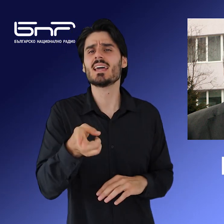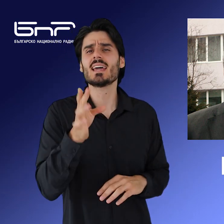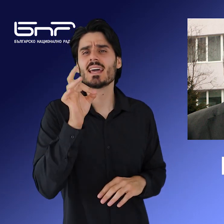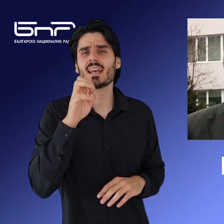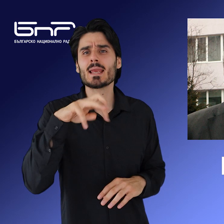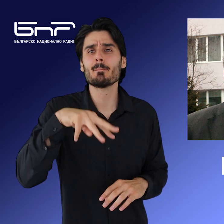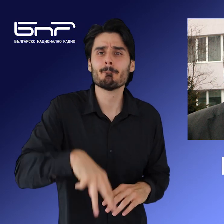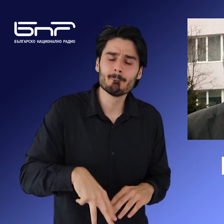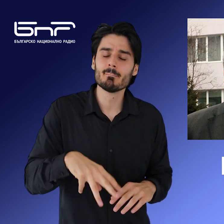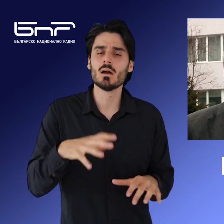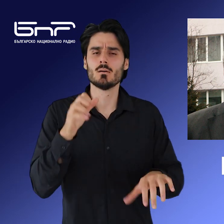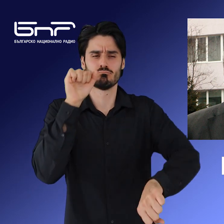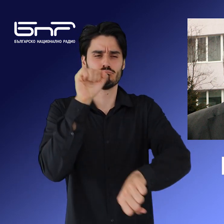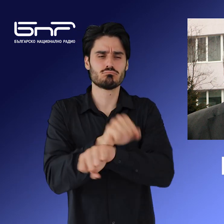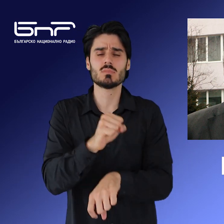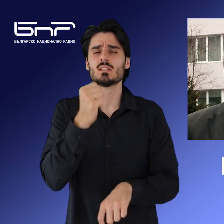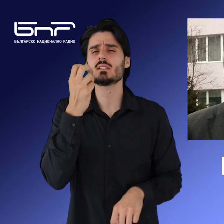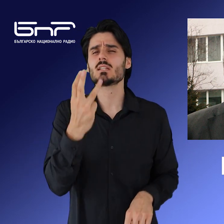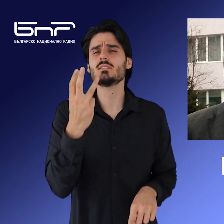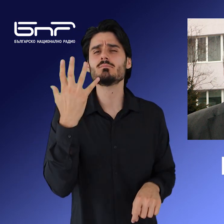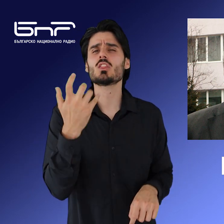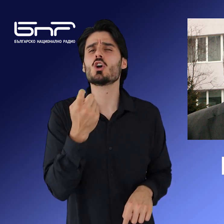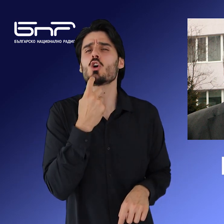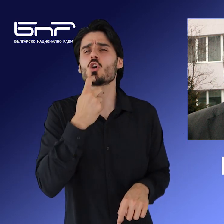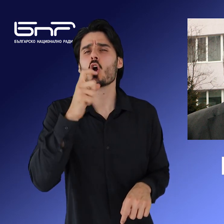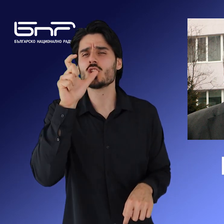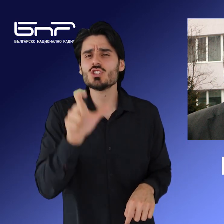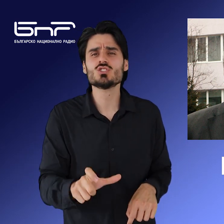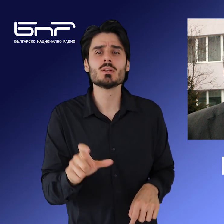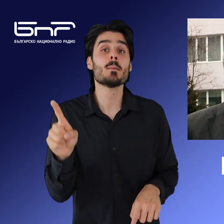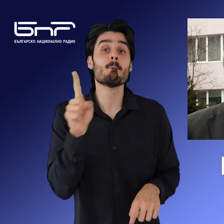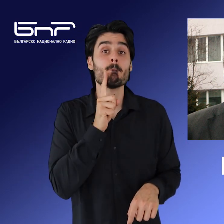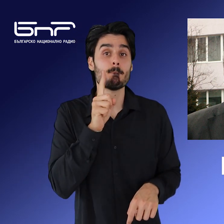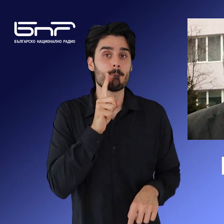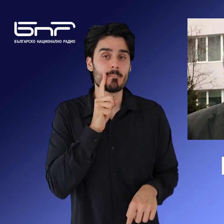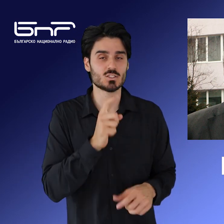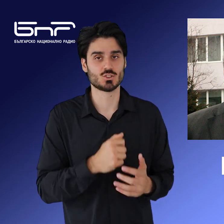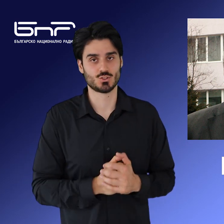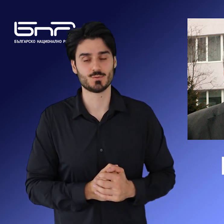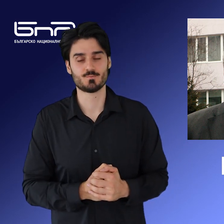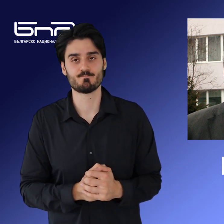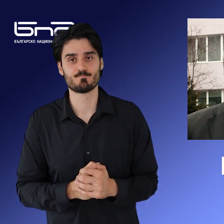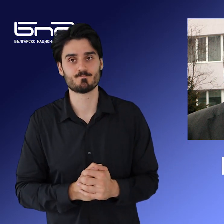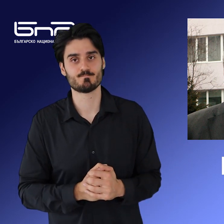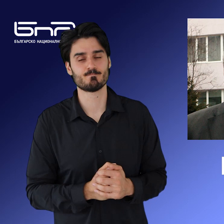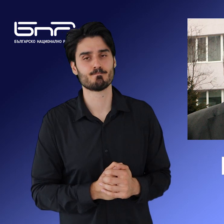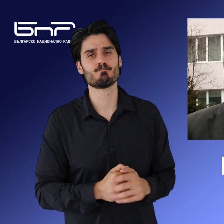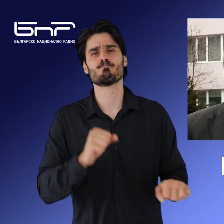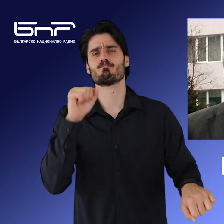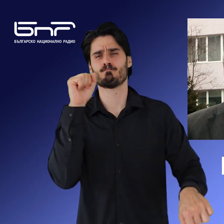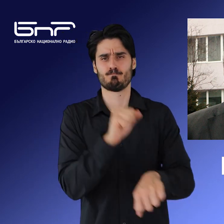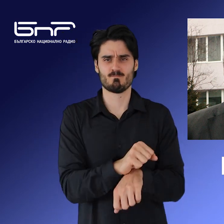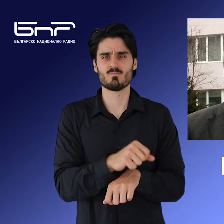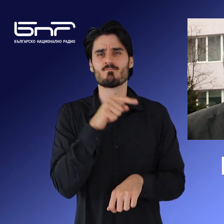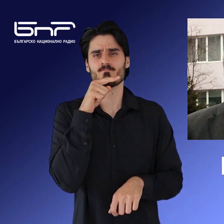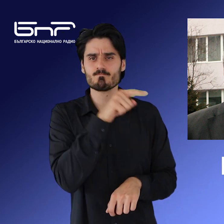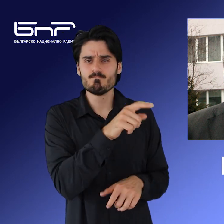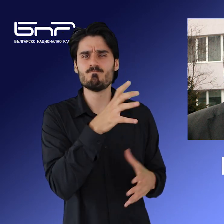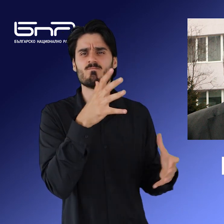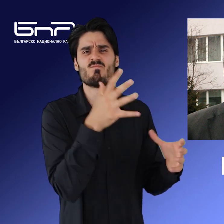Аксионов. Задържане 35 годишен на руски граждани. Предава от Москва кореспондентът ни Ангел Григоров. Федералната служба за сигурност